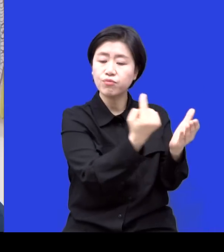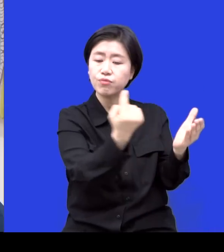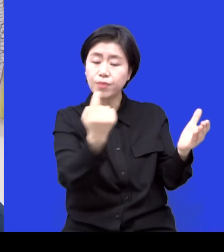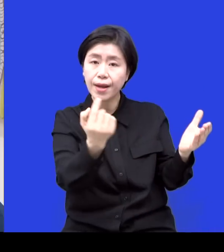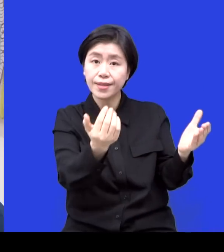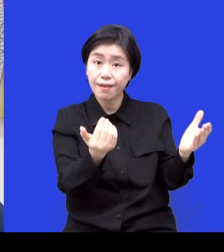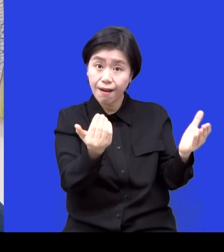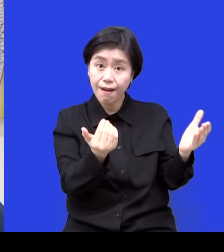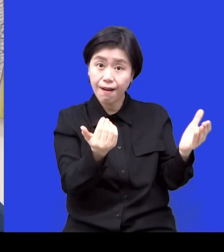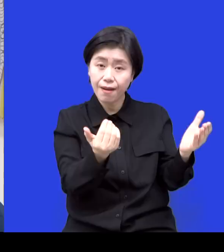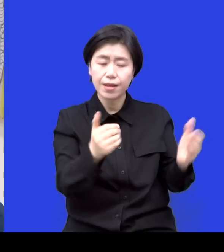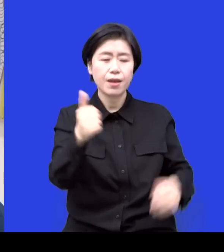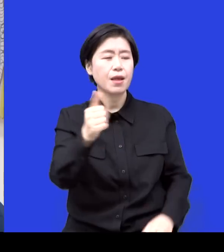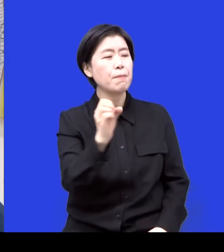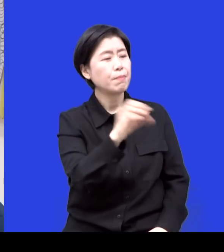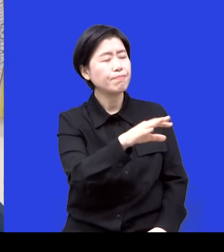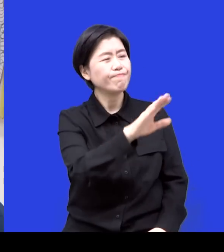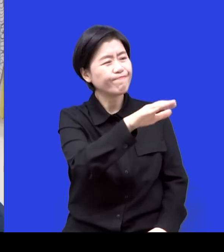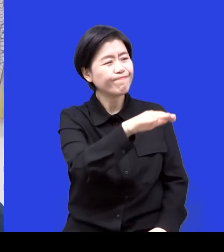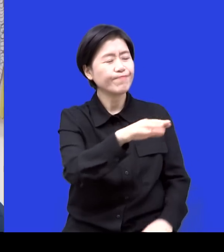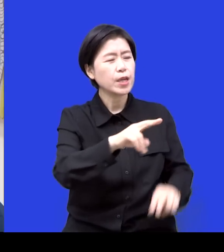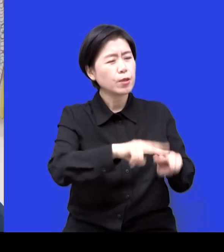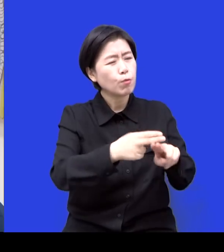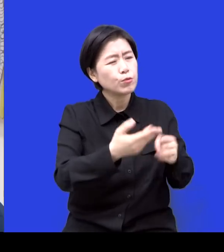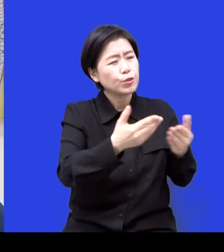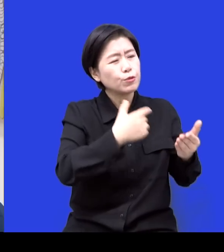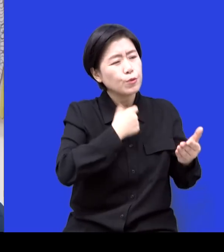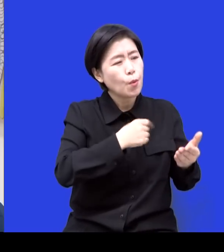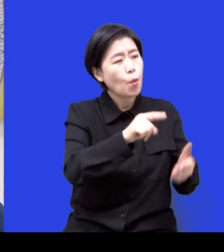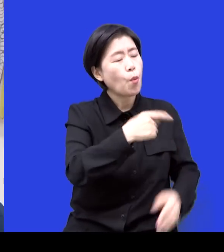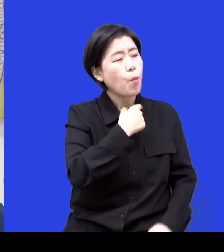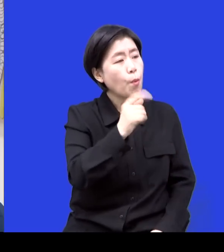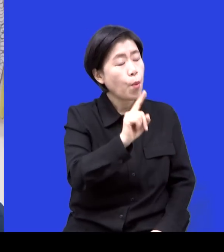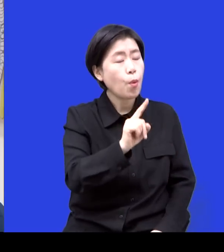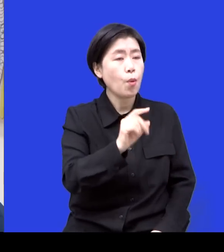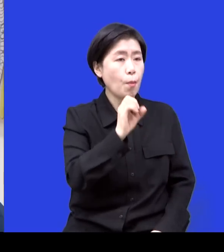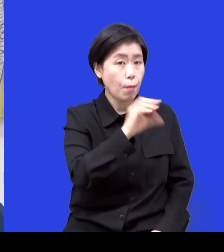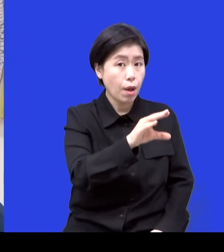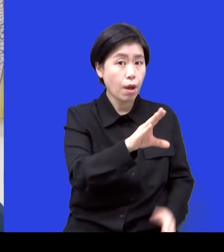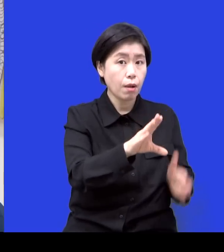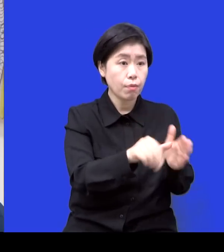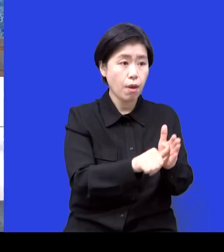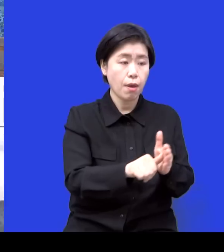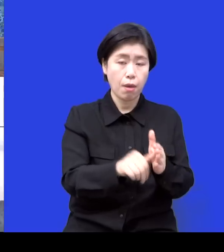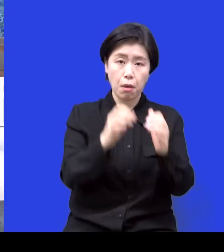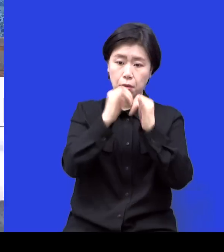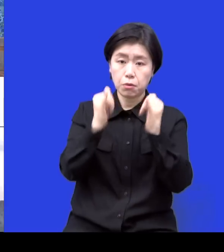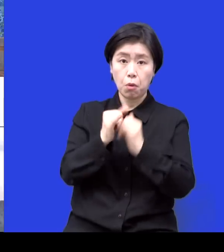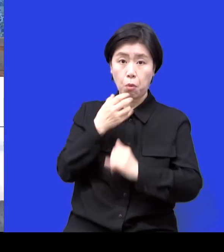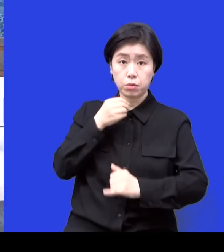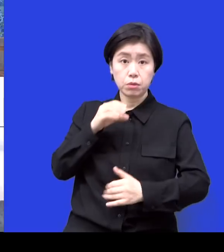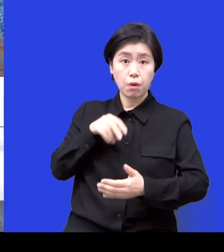드리고 싶은데 갖고 싶은 거 있으세요? 라고 얘기를 하면 고가의 물건이나 사회복지사는